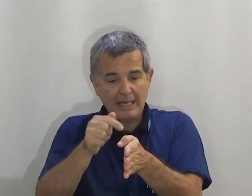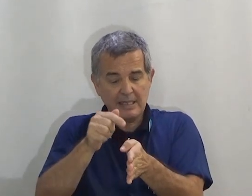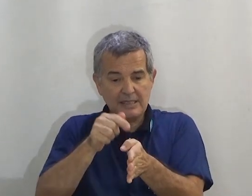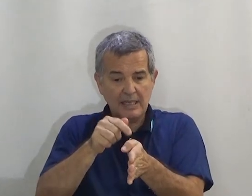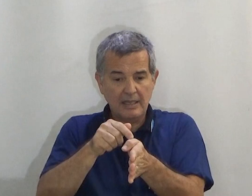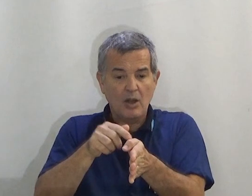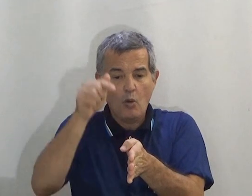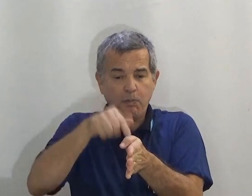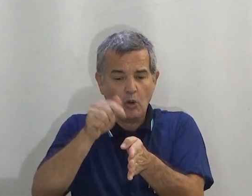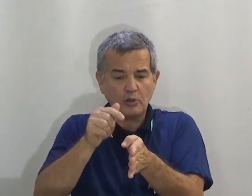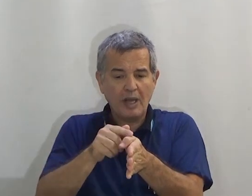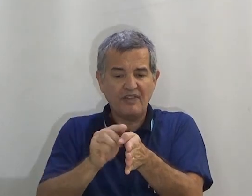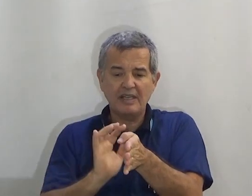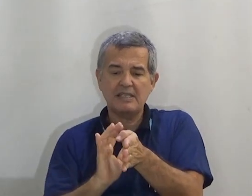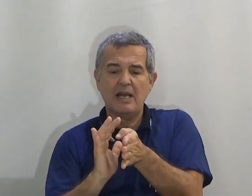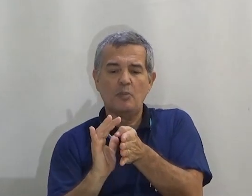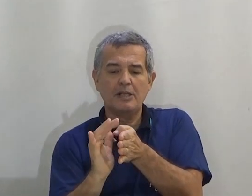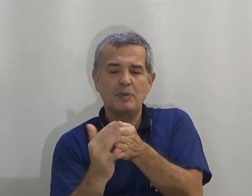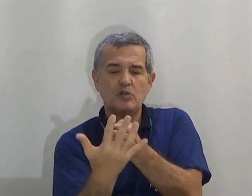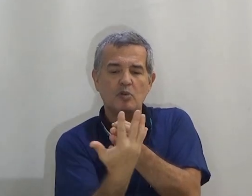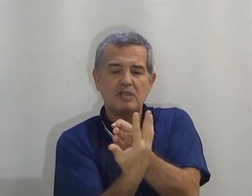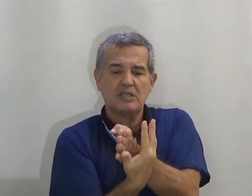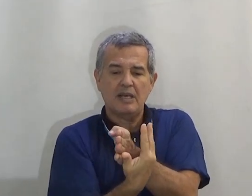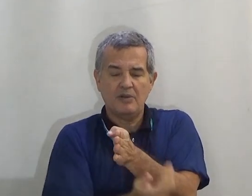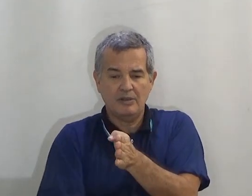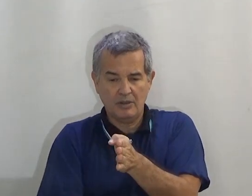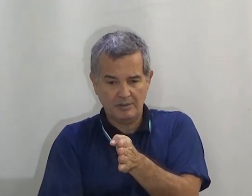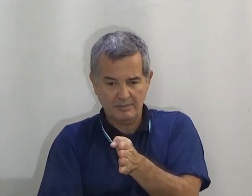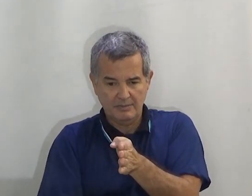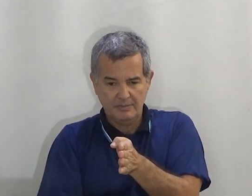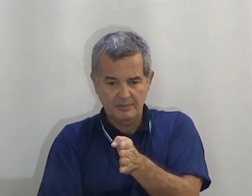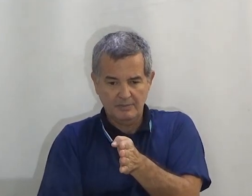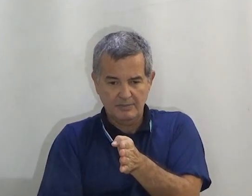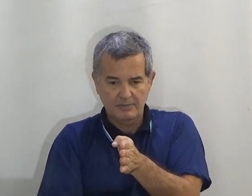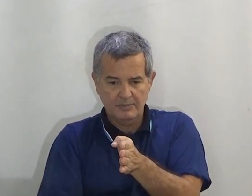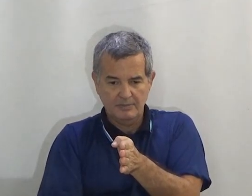passa a ser o ponto referencial para as pessoas estarem ao redor.